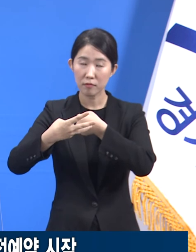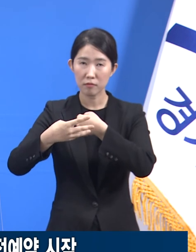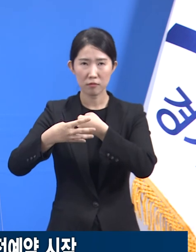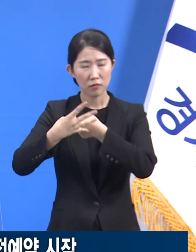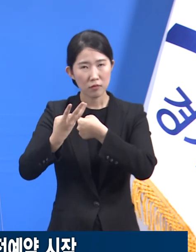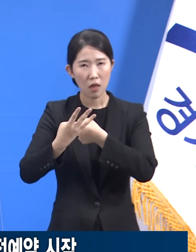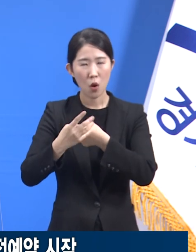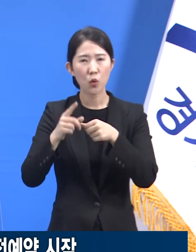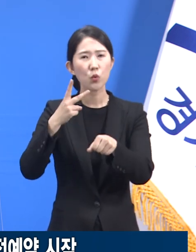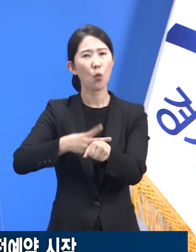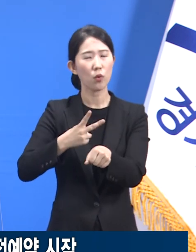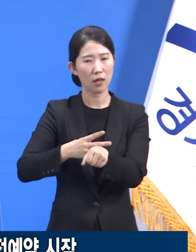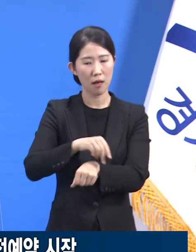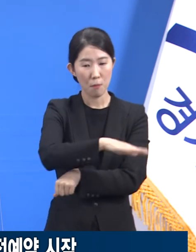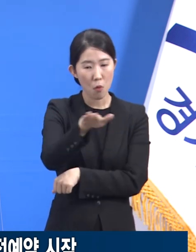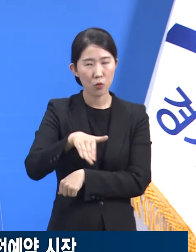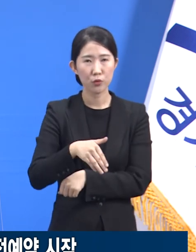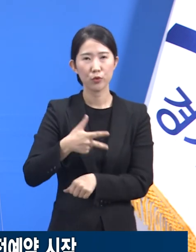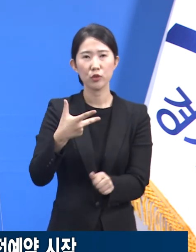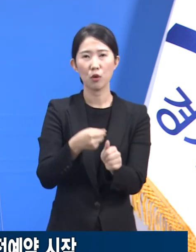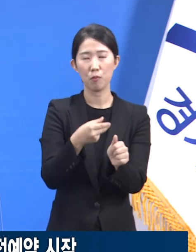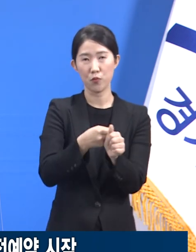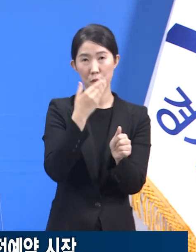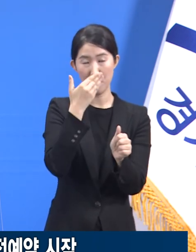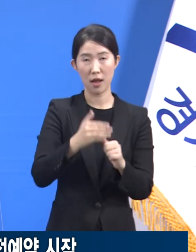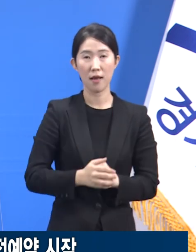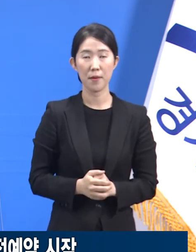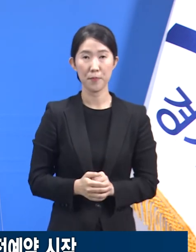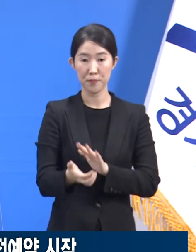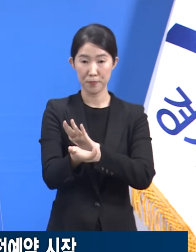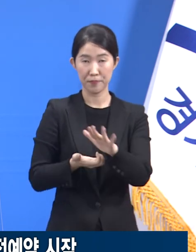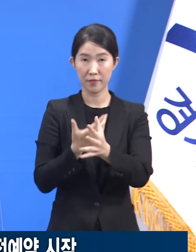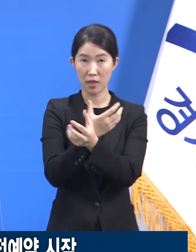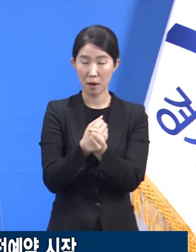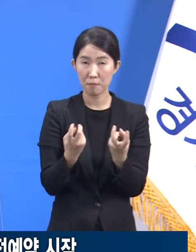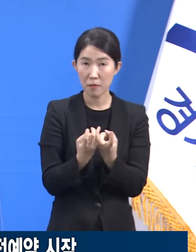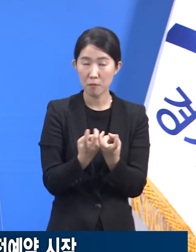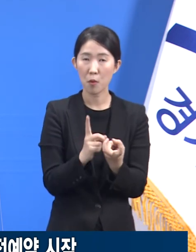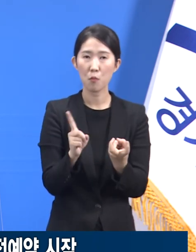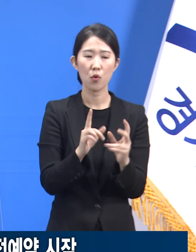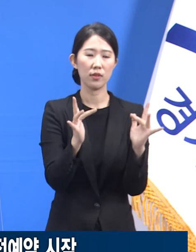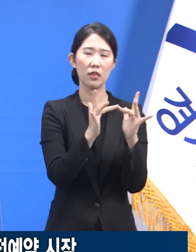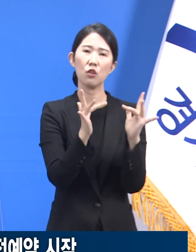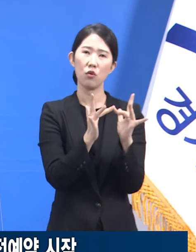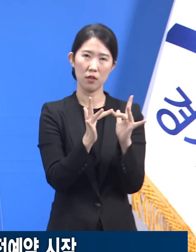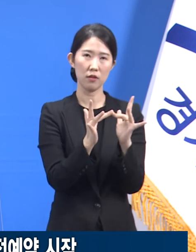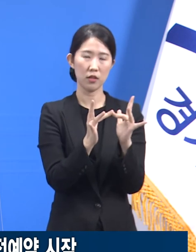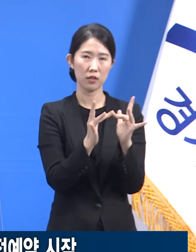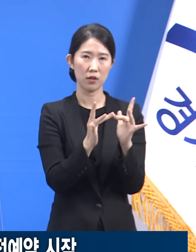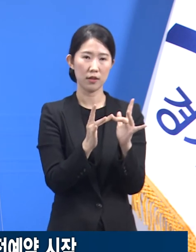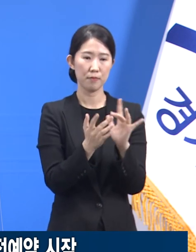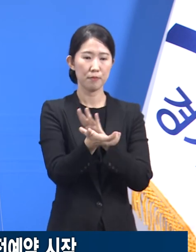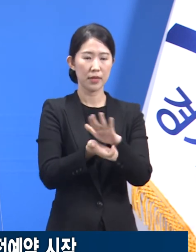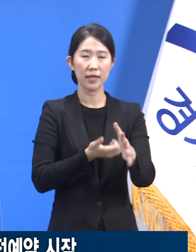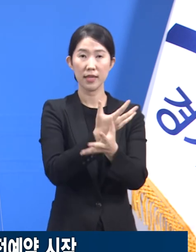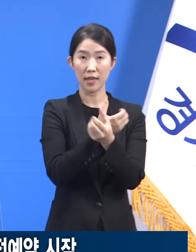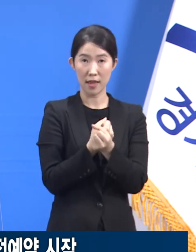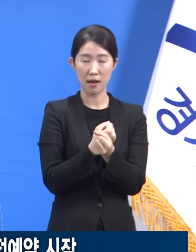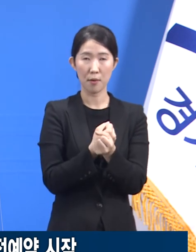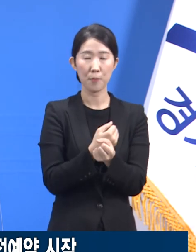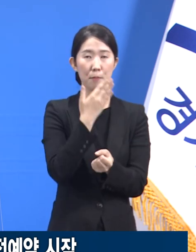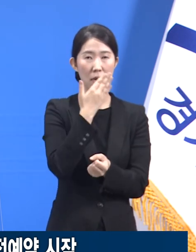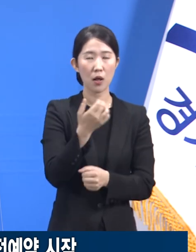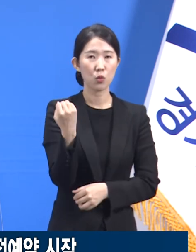확대해 시행됩니다. 사전 예약 방법은 기존과 동일하게 온라인 사전 예약 시스템, 지자체의